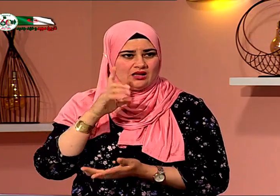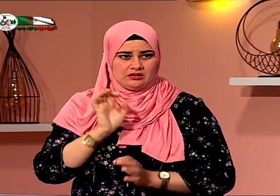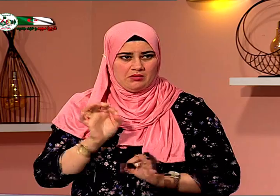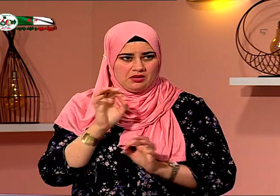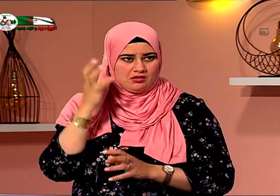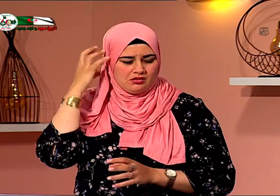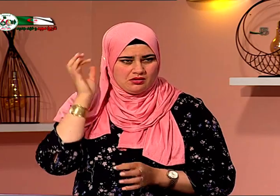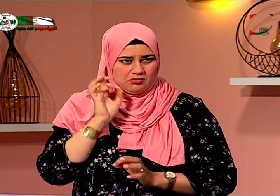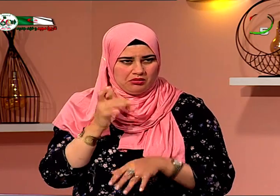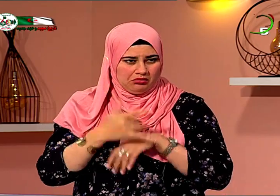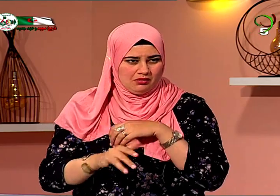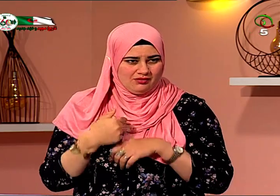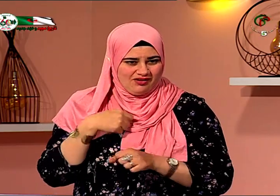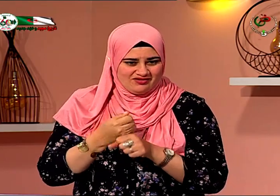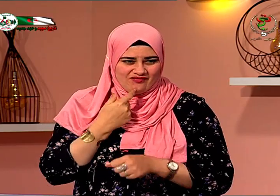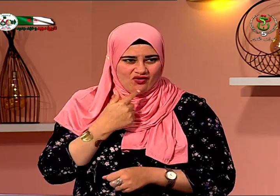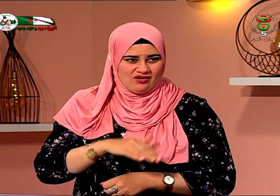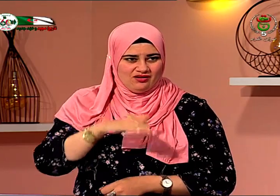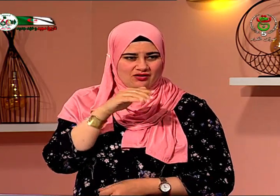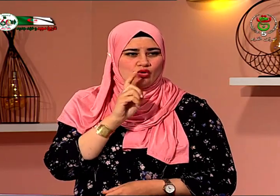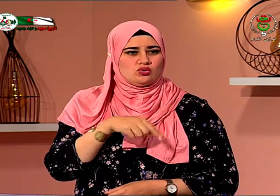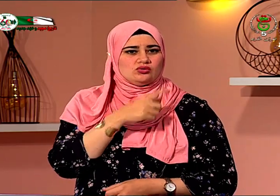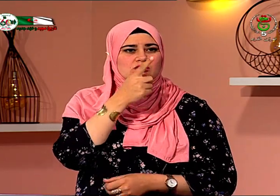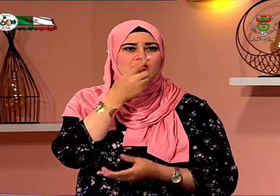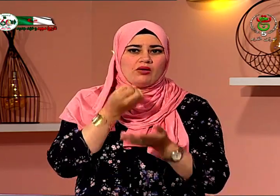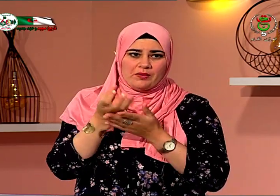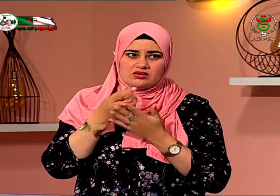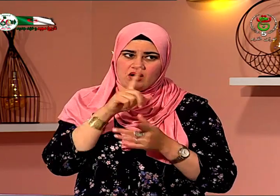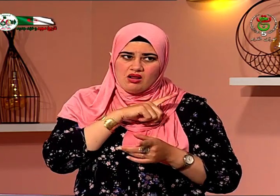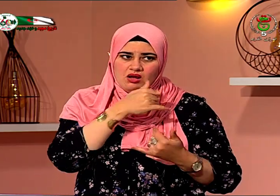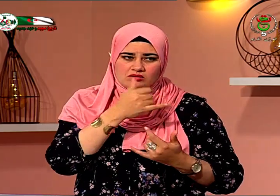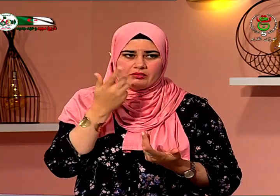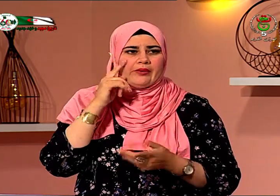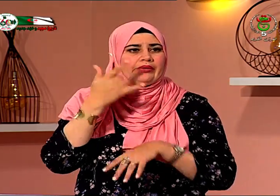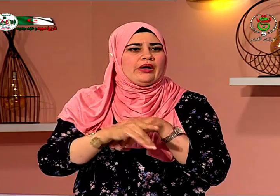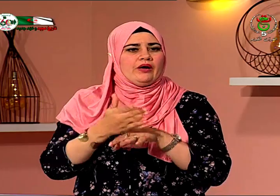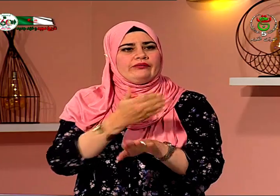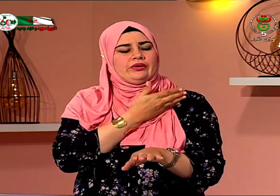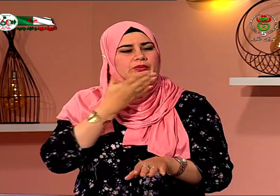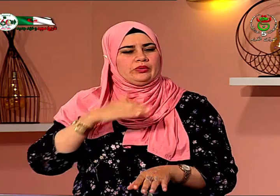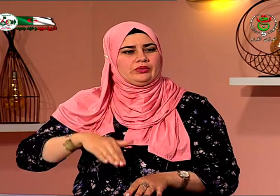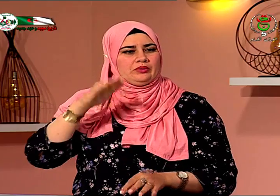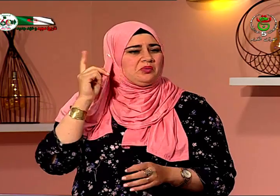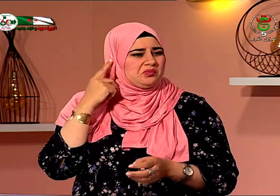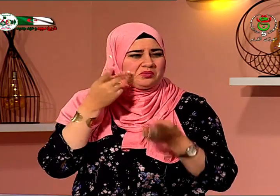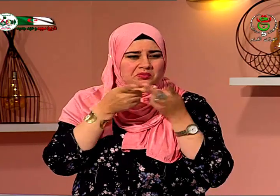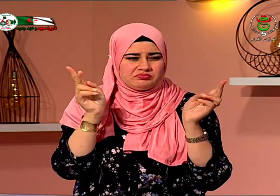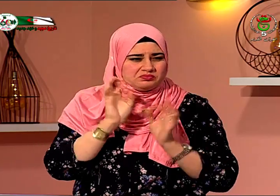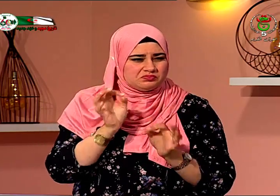من أجل يعني أخذ هذه الحالات مثلا أنا أسكن في بومرداس لم يكن